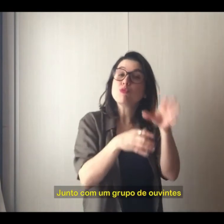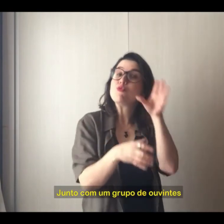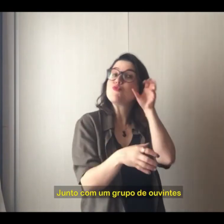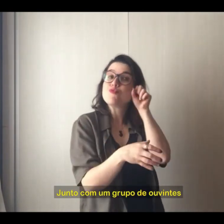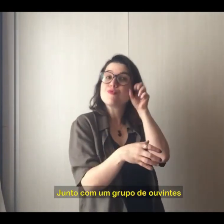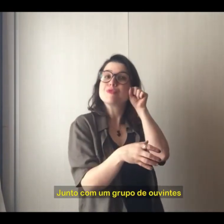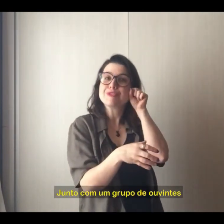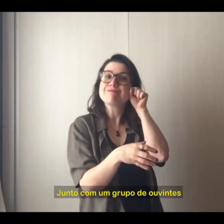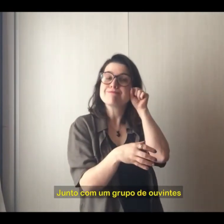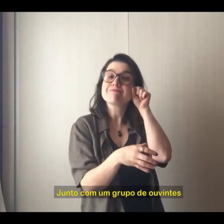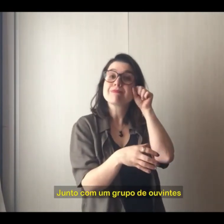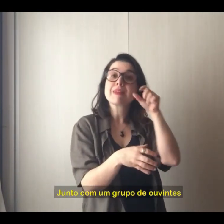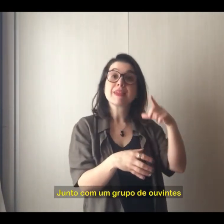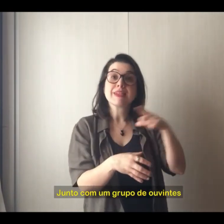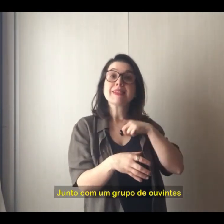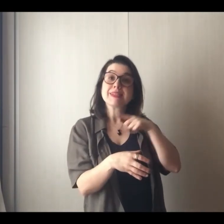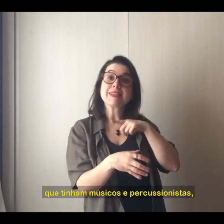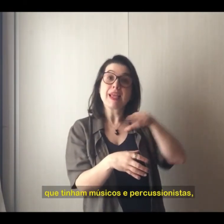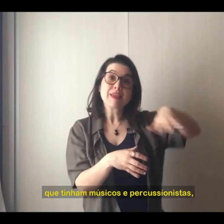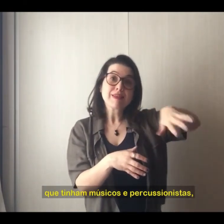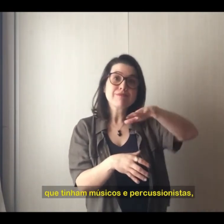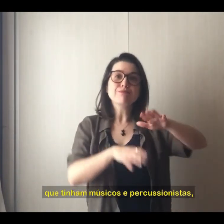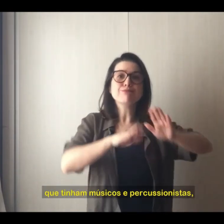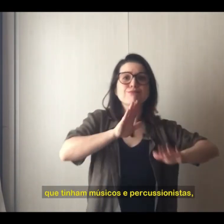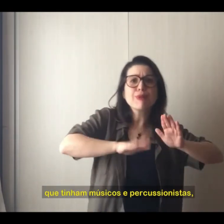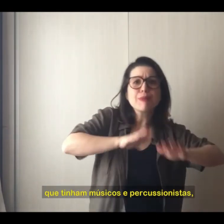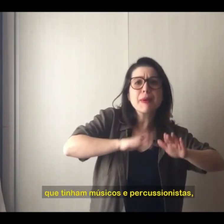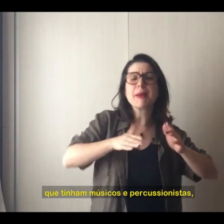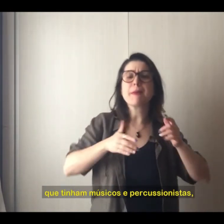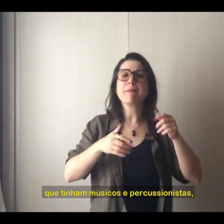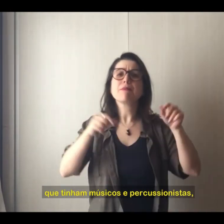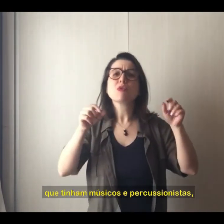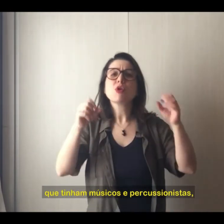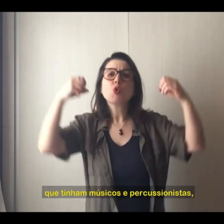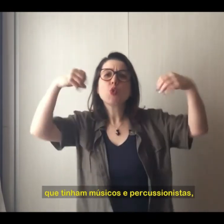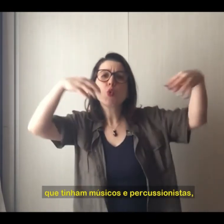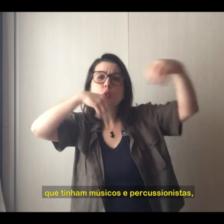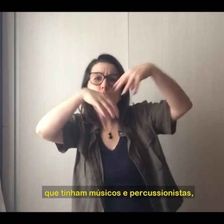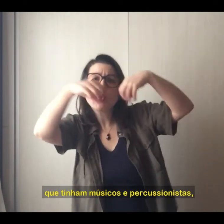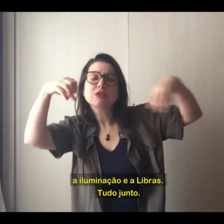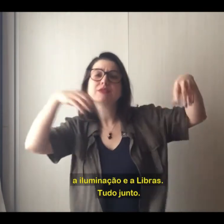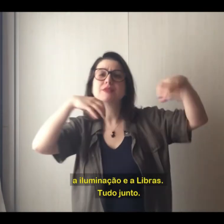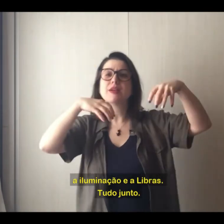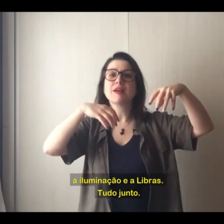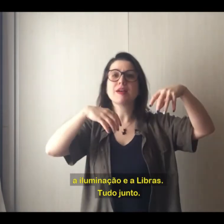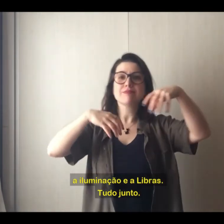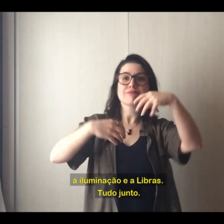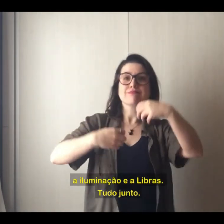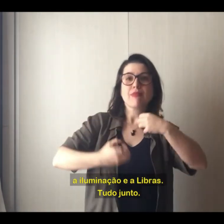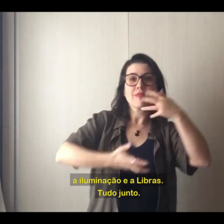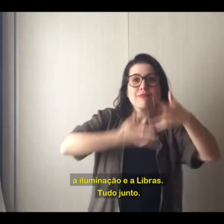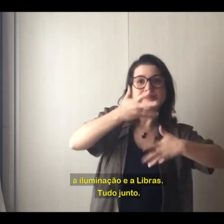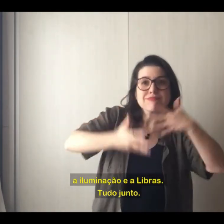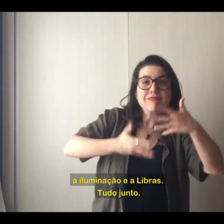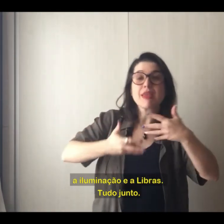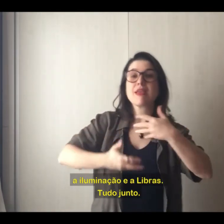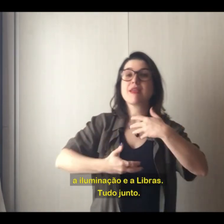um grupo de ouvintes, que tinham músicos, percursionistas, a iluminação e a libras,